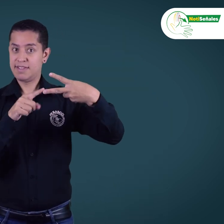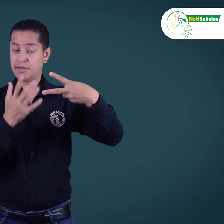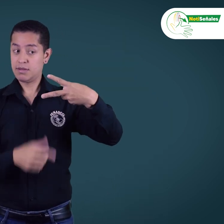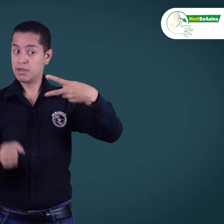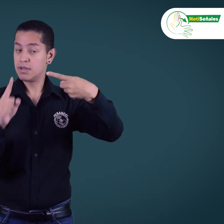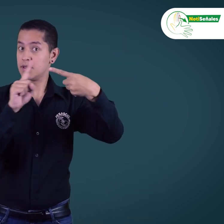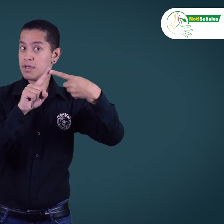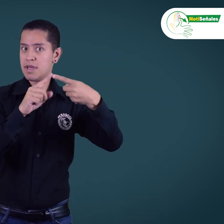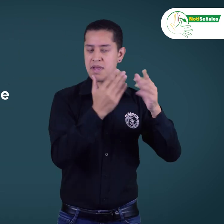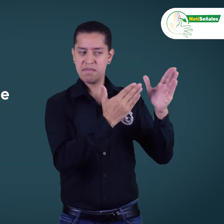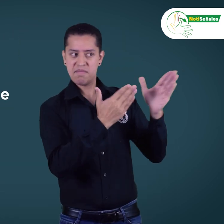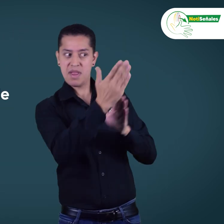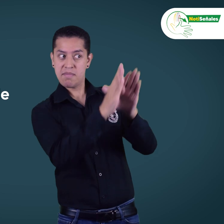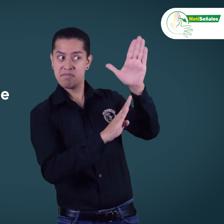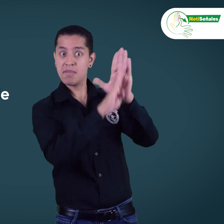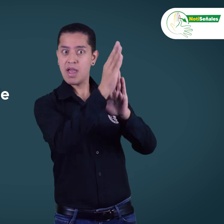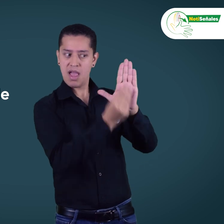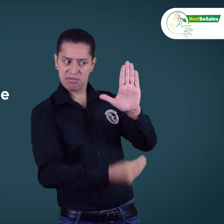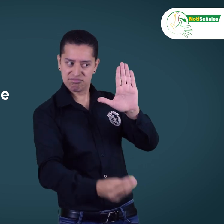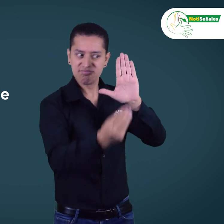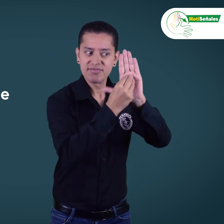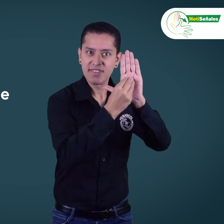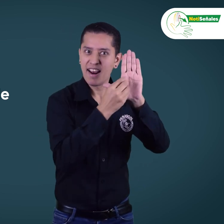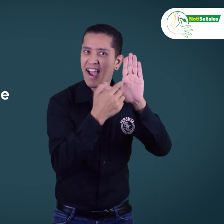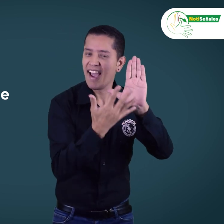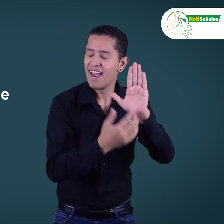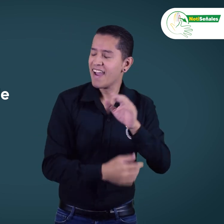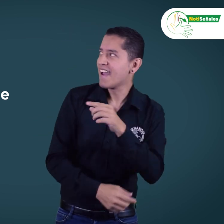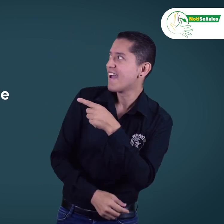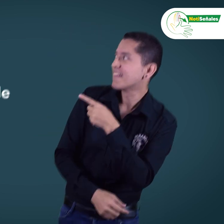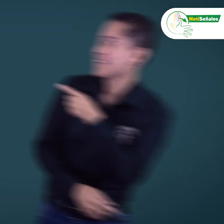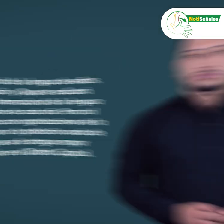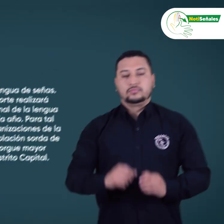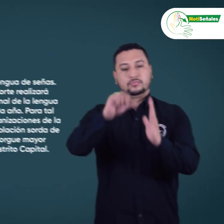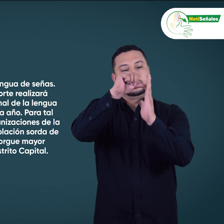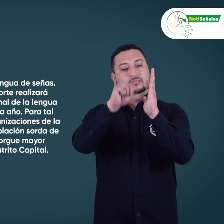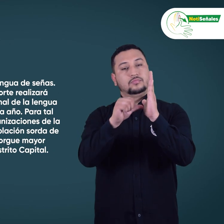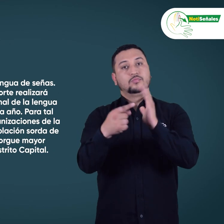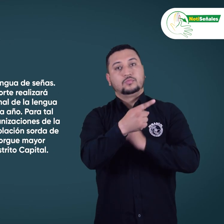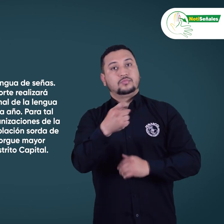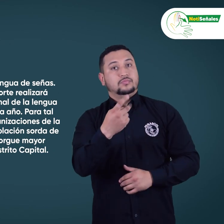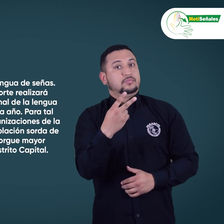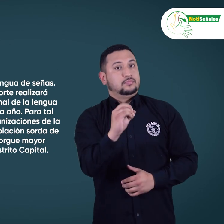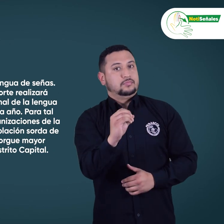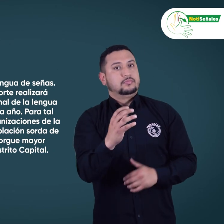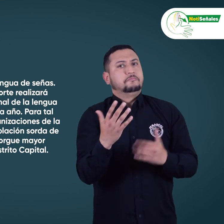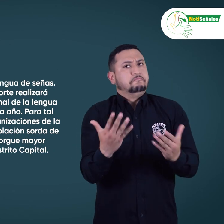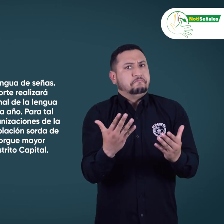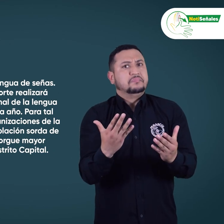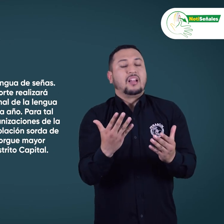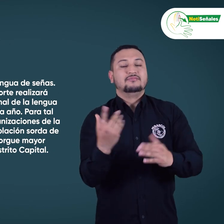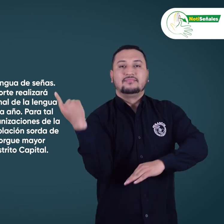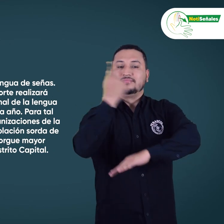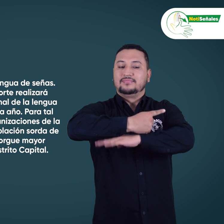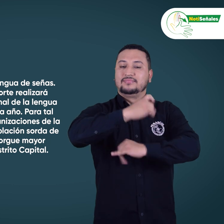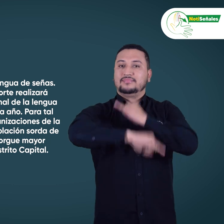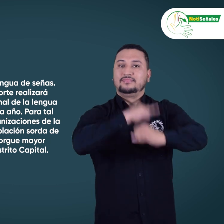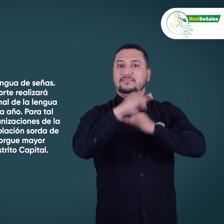temáticas. La primera, enfocada a este artículo del Plan de Desarrollo Distrital. Mira. Artículo 120. Día Internacional de la